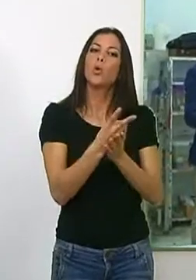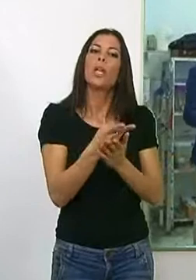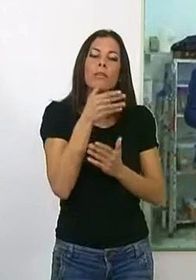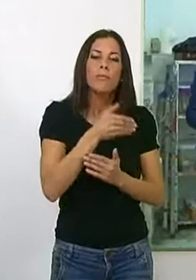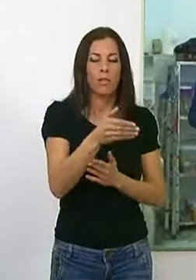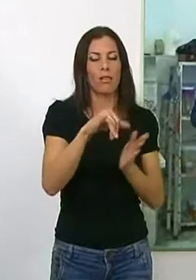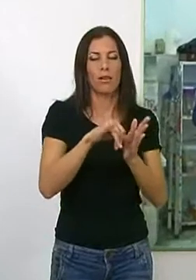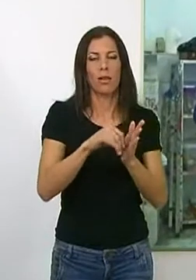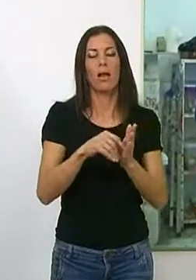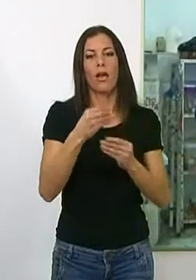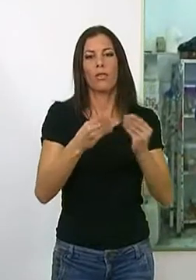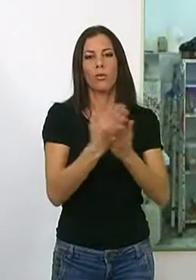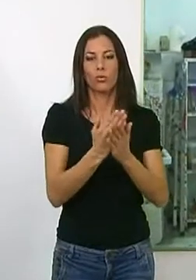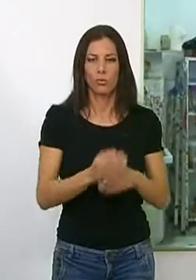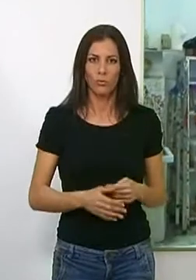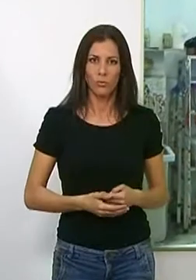celebrarse en breve.